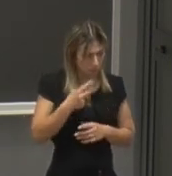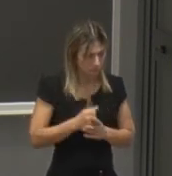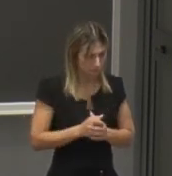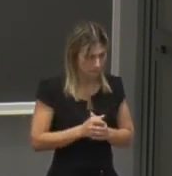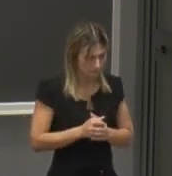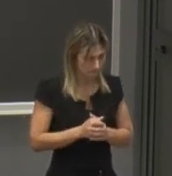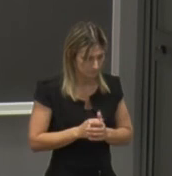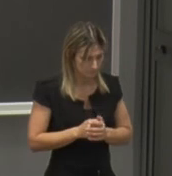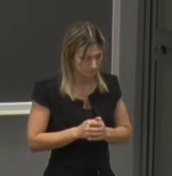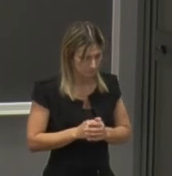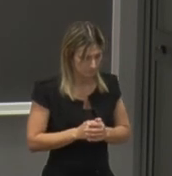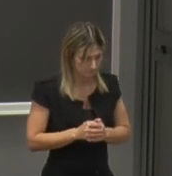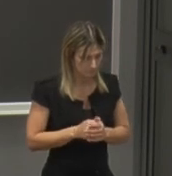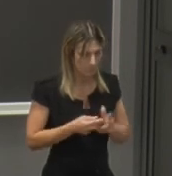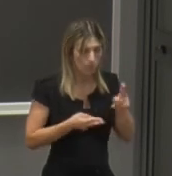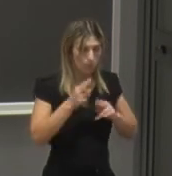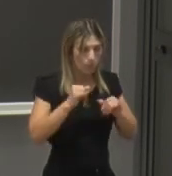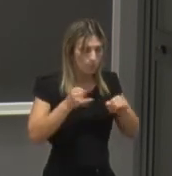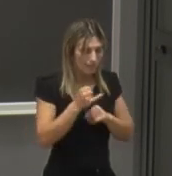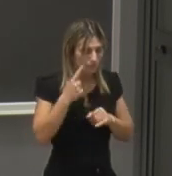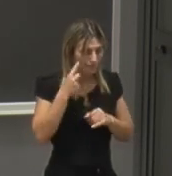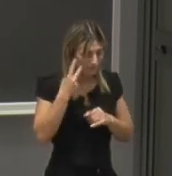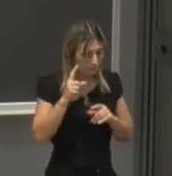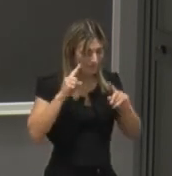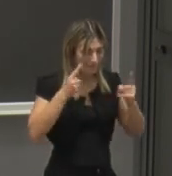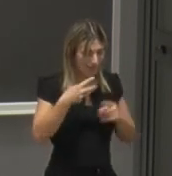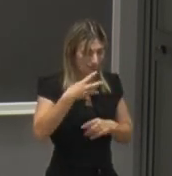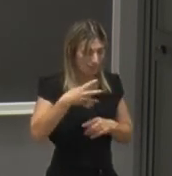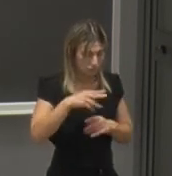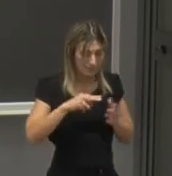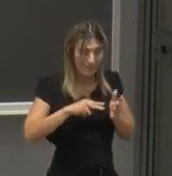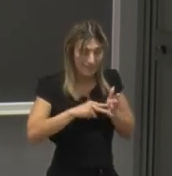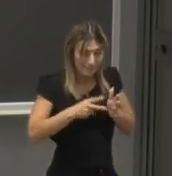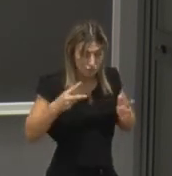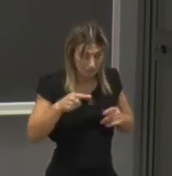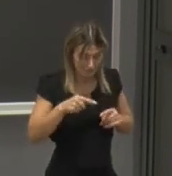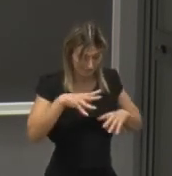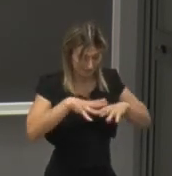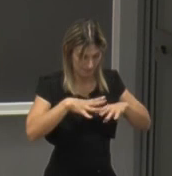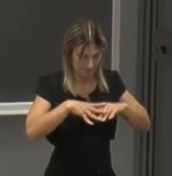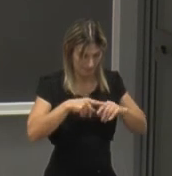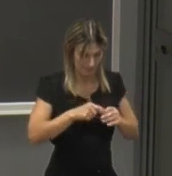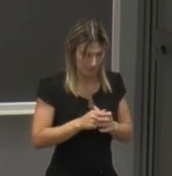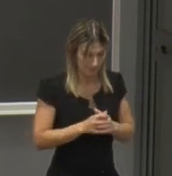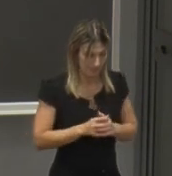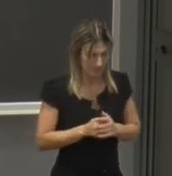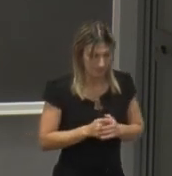modellistico in particolare quello della laurea magistrale in ingegneria matematica dove